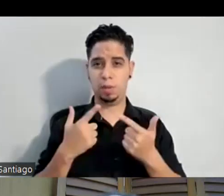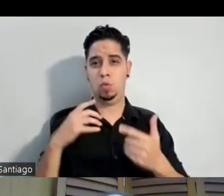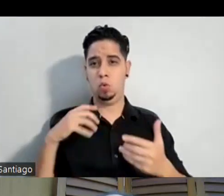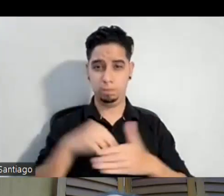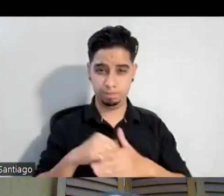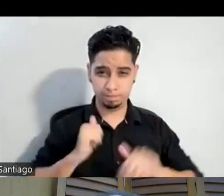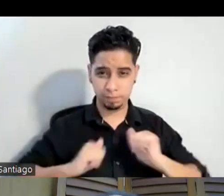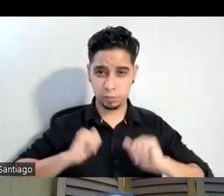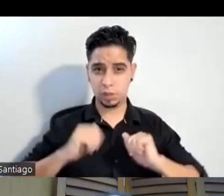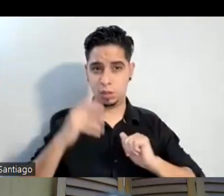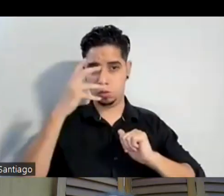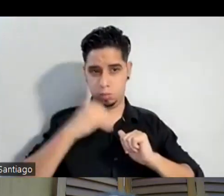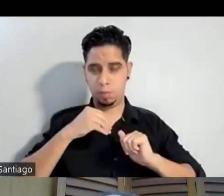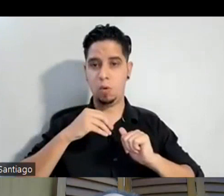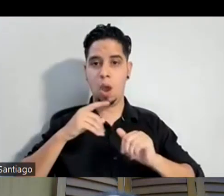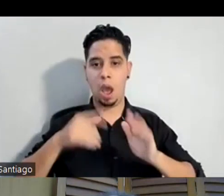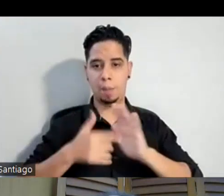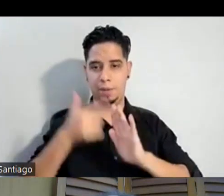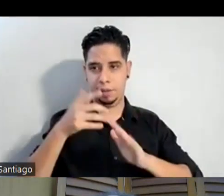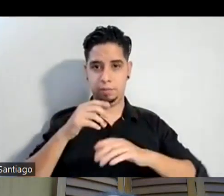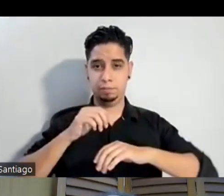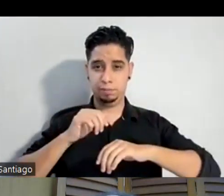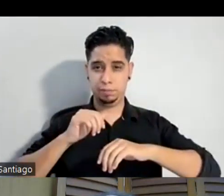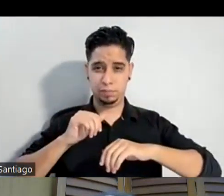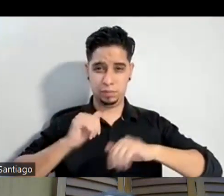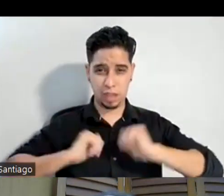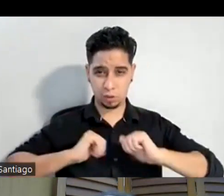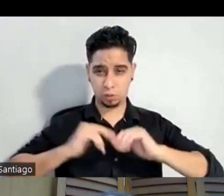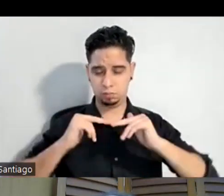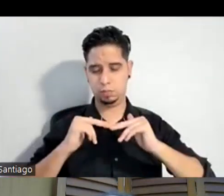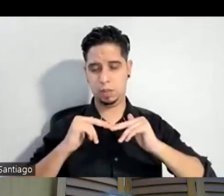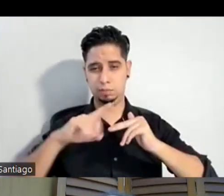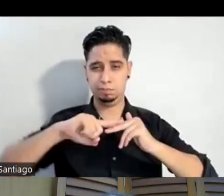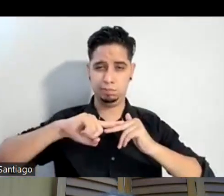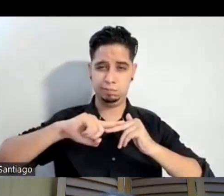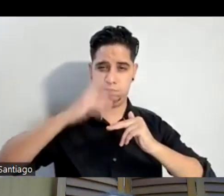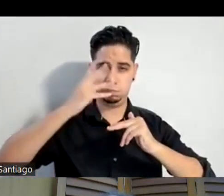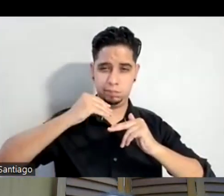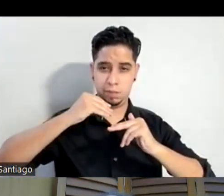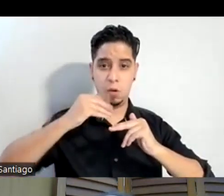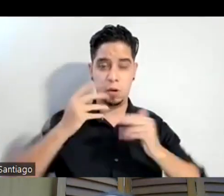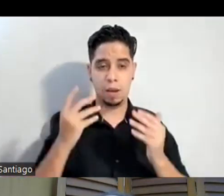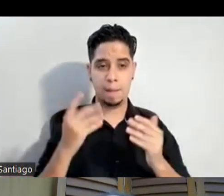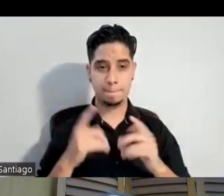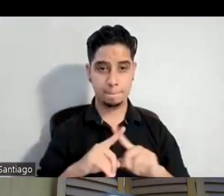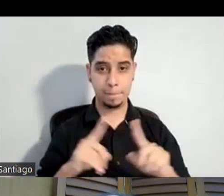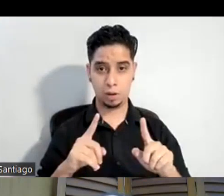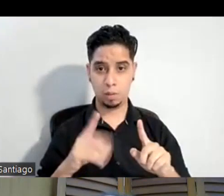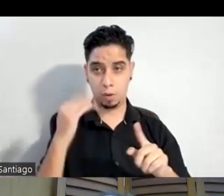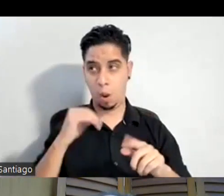dormíamos a veces en el teatrito o en el teatro o en Julia en esos espacios pero porque al otro día teníamos que levantarnos a las 8 de la